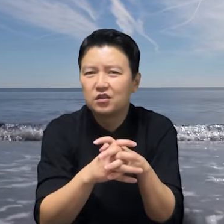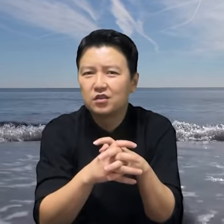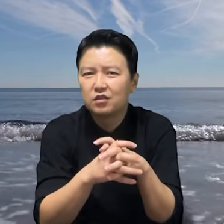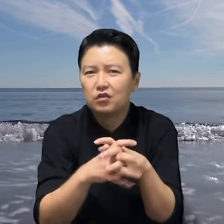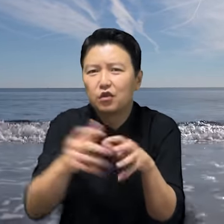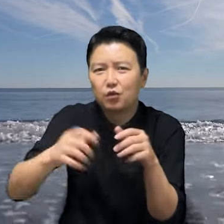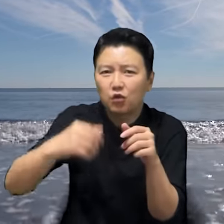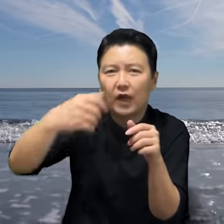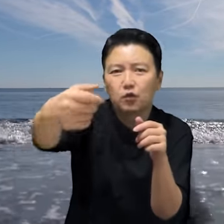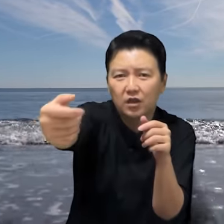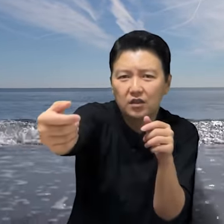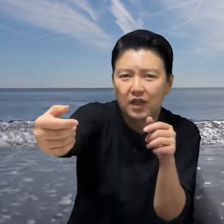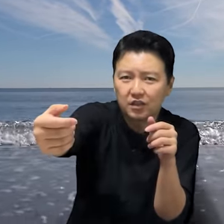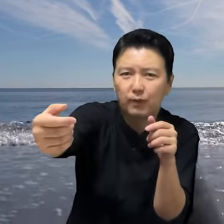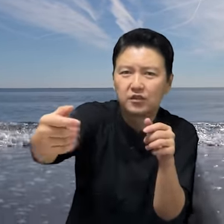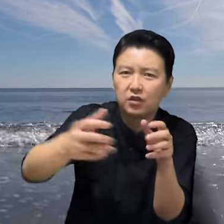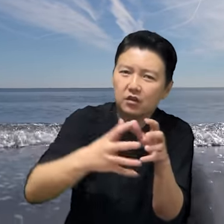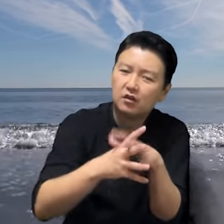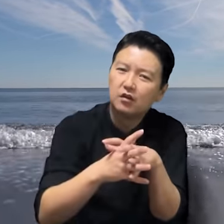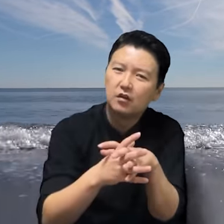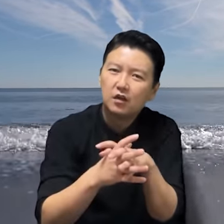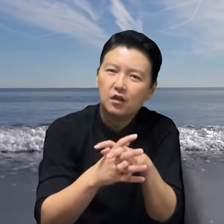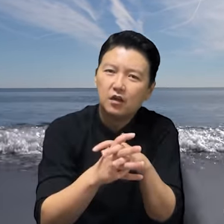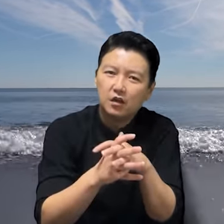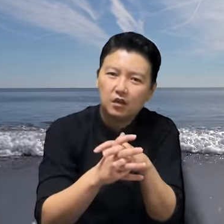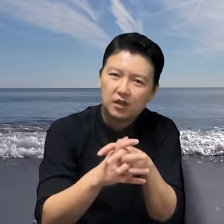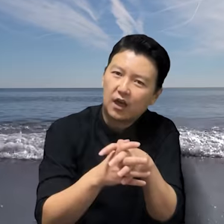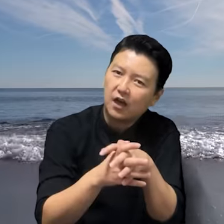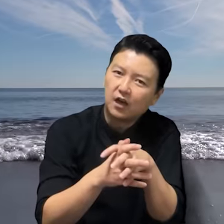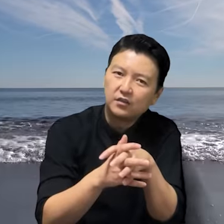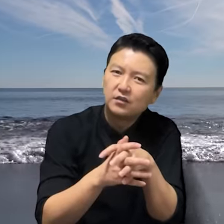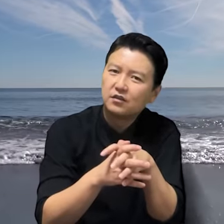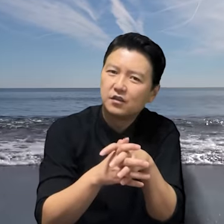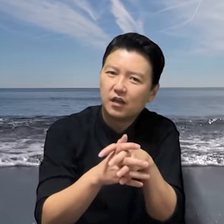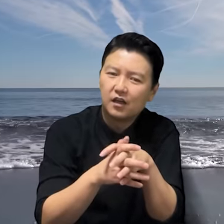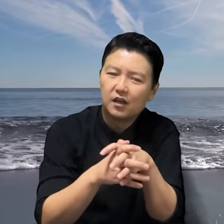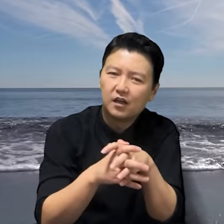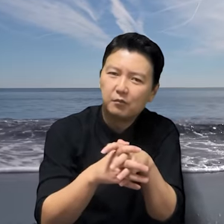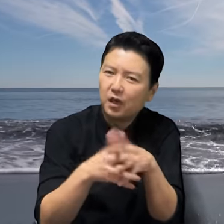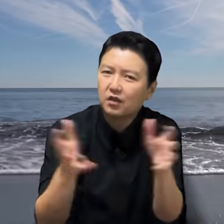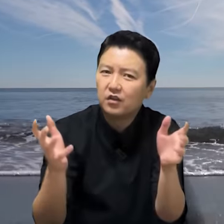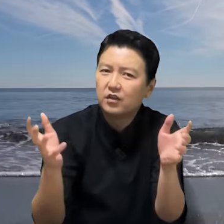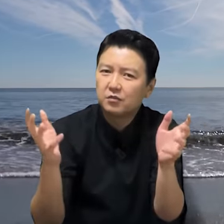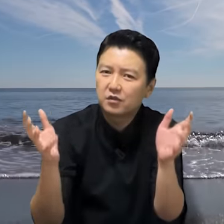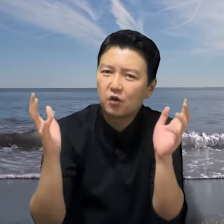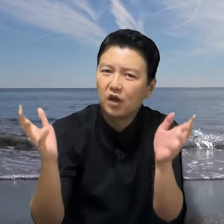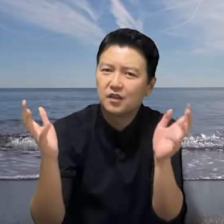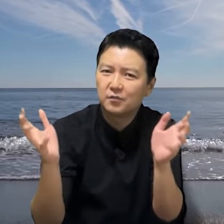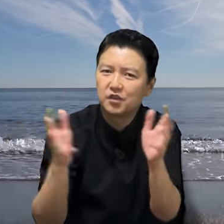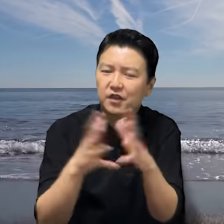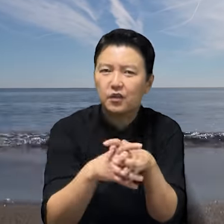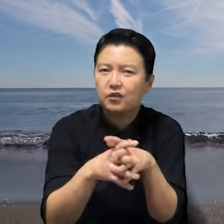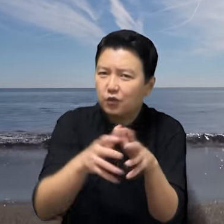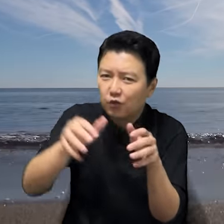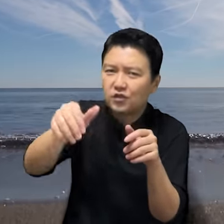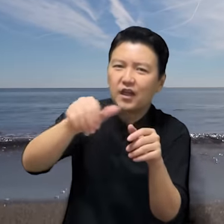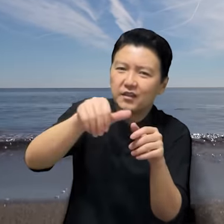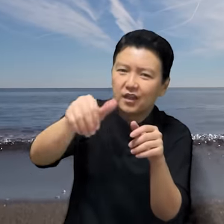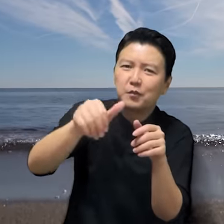그걸 또 강도한테 다시 받쳐? 야, 이런 막 어이가 없어서 화가 납니다. 그리고 그 탄약에